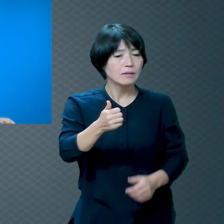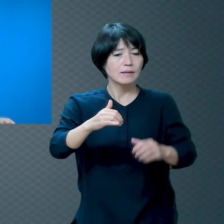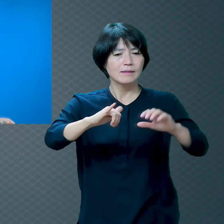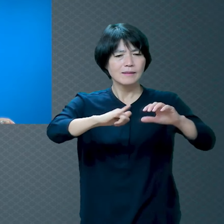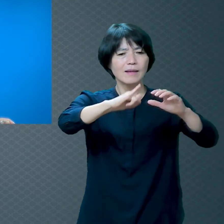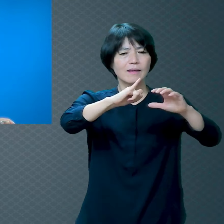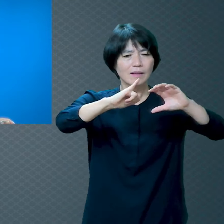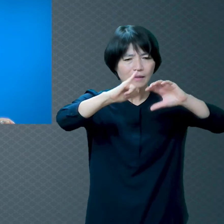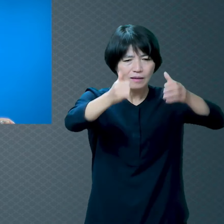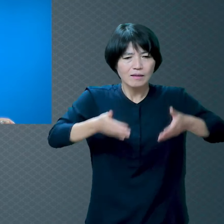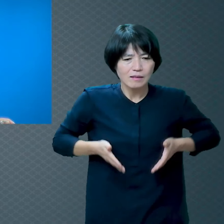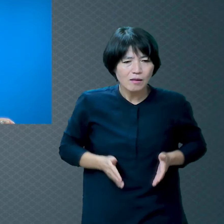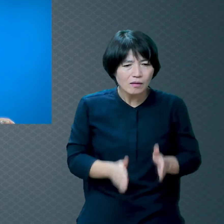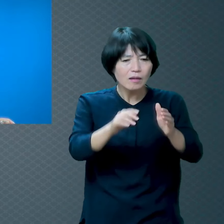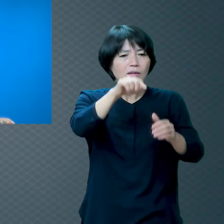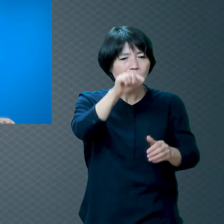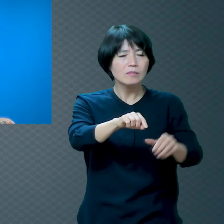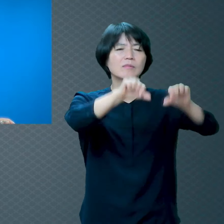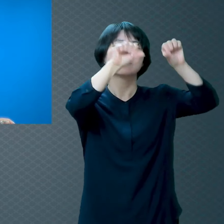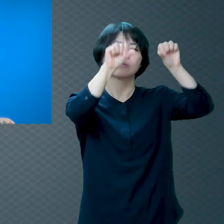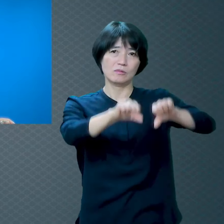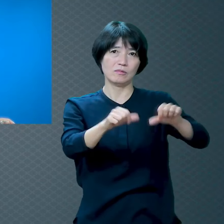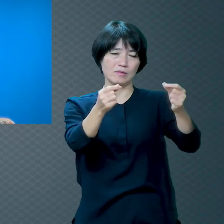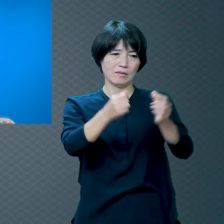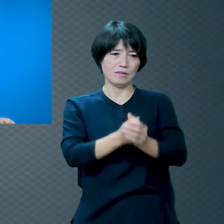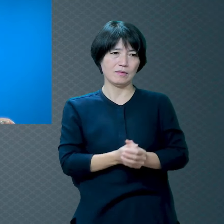태어난 것 자체가 저주일 거다